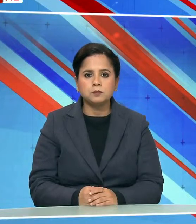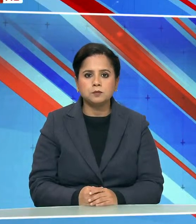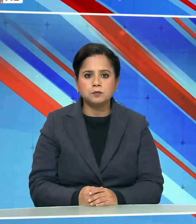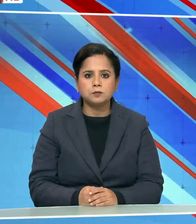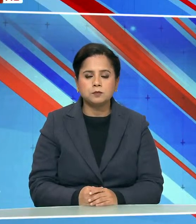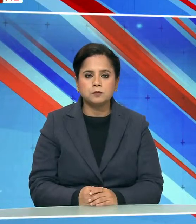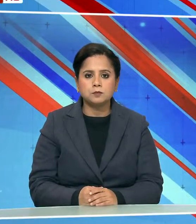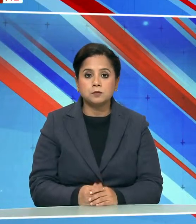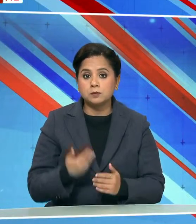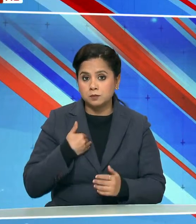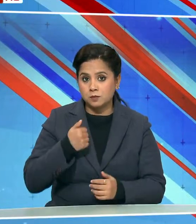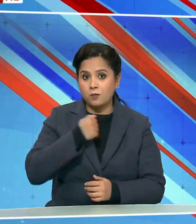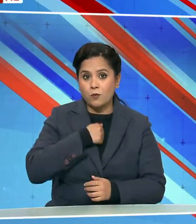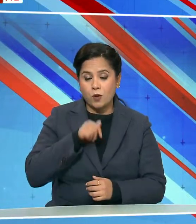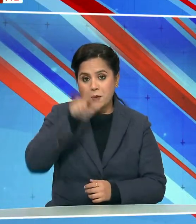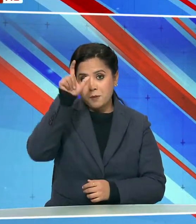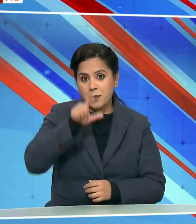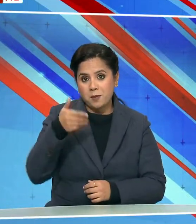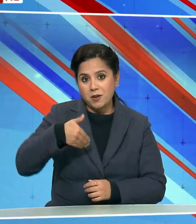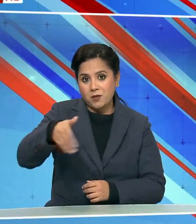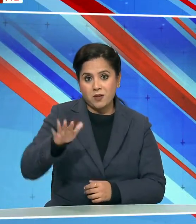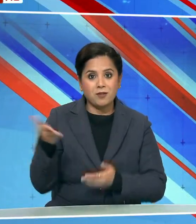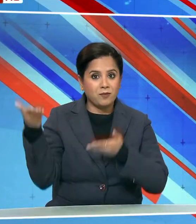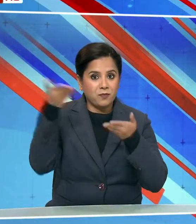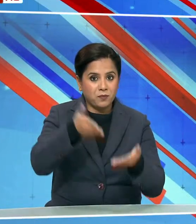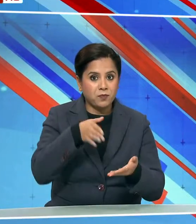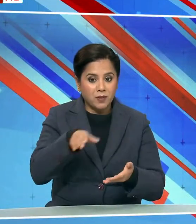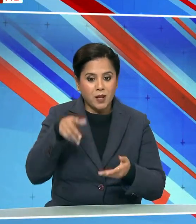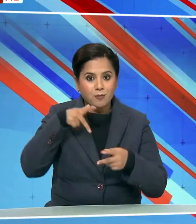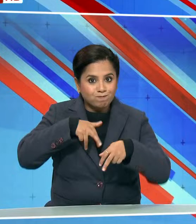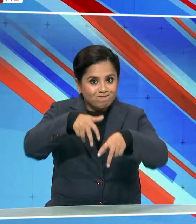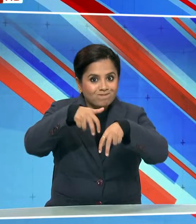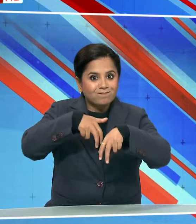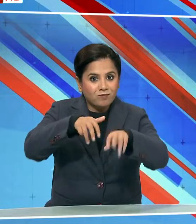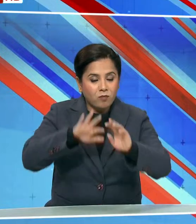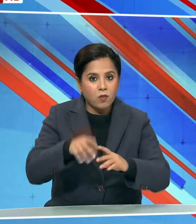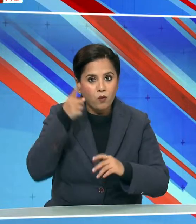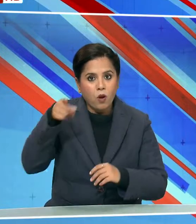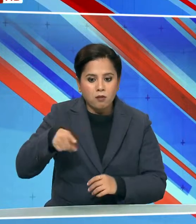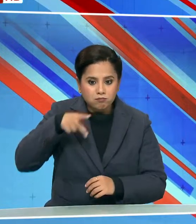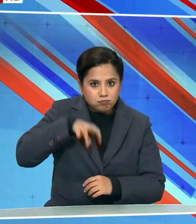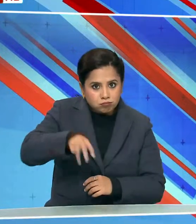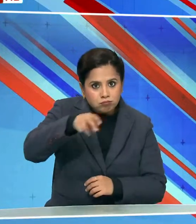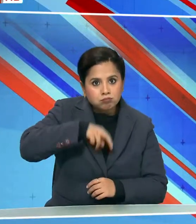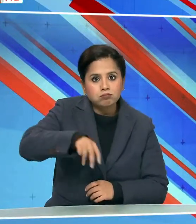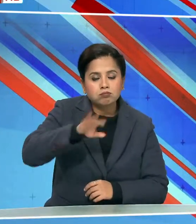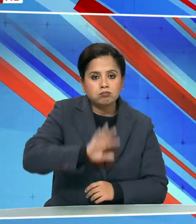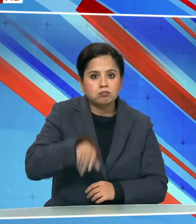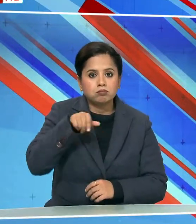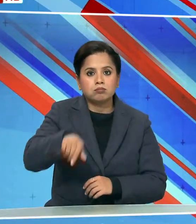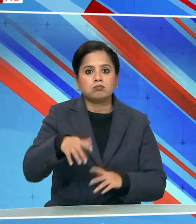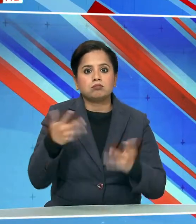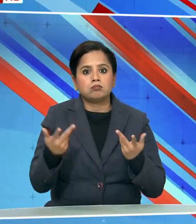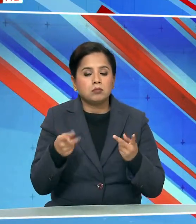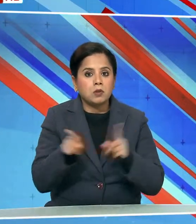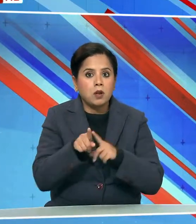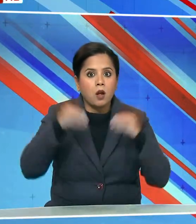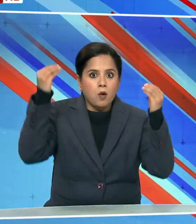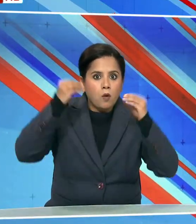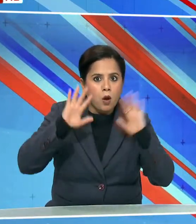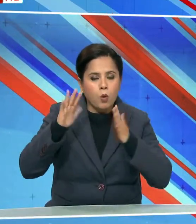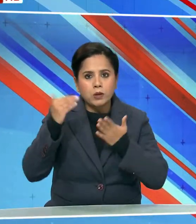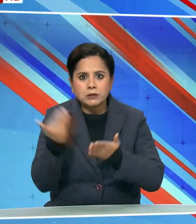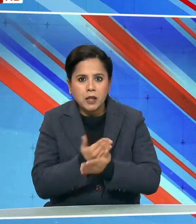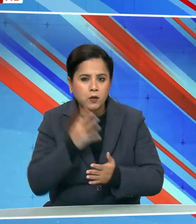जो हमारे श्रधालों यहां पर चलेंगे उनके लिए पैजल चलने के लिए धू बर्शा इसके लिए